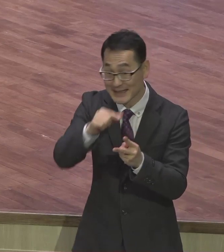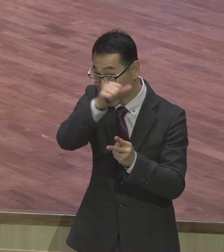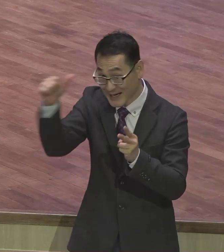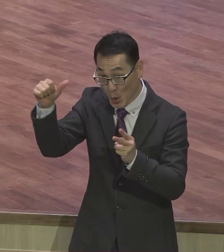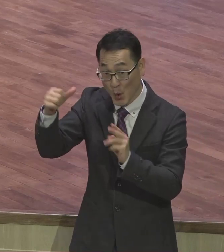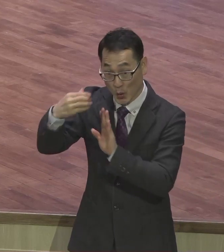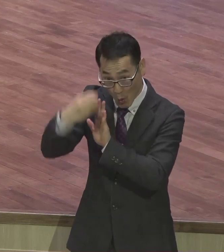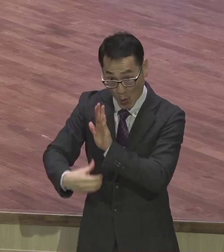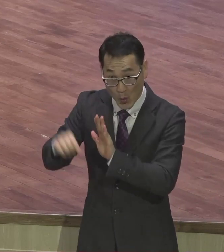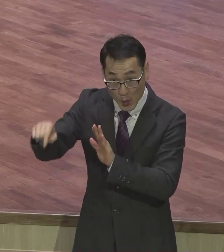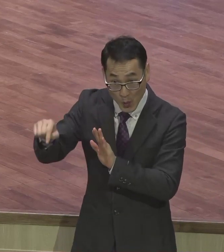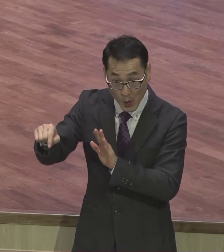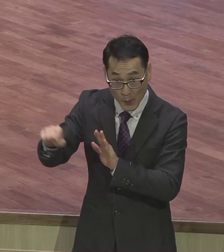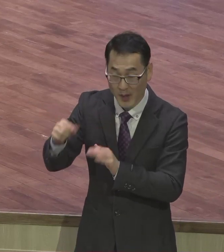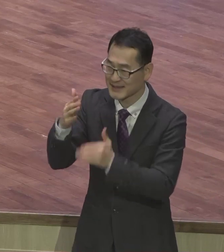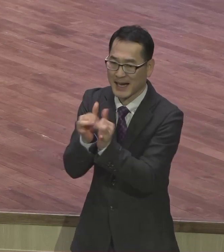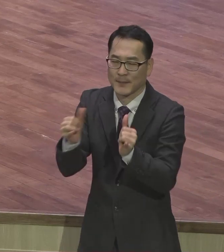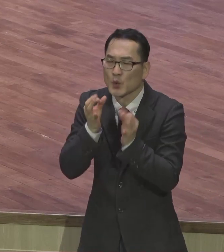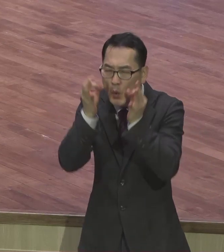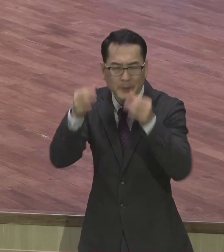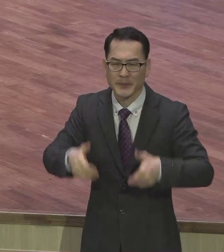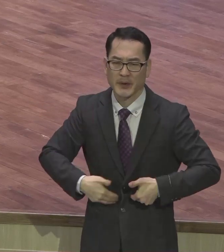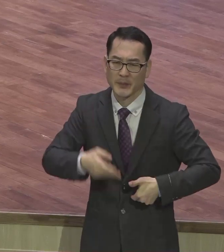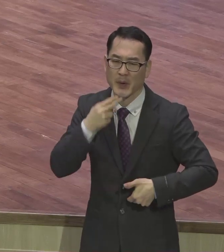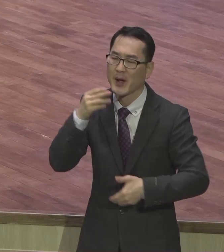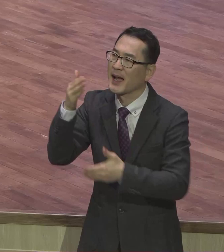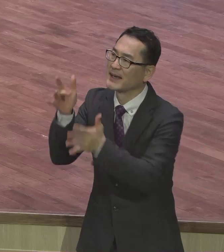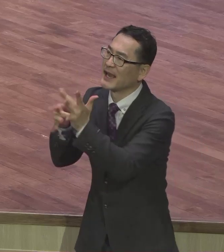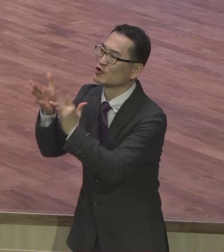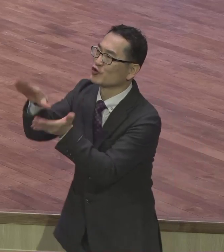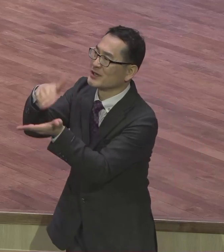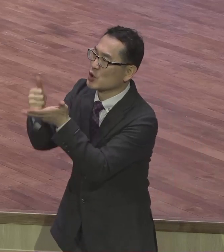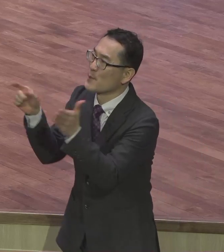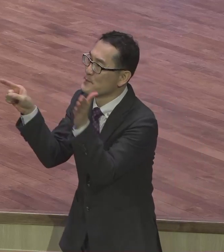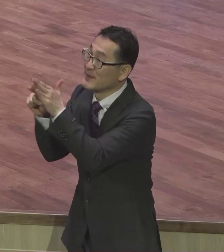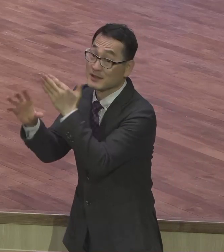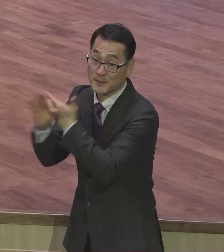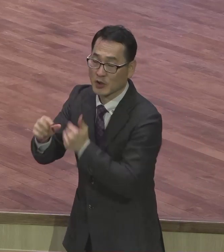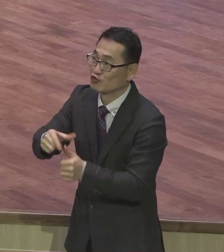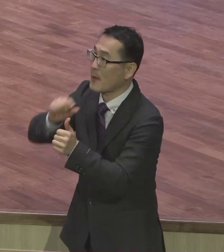인간 놀이가 필요 없고 예수를 믿겨나면 구원받는다